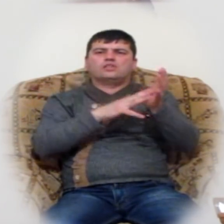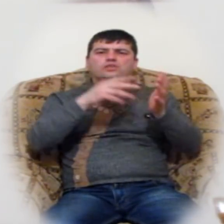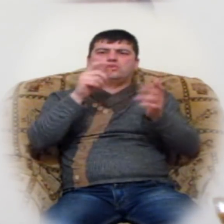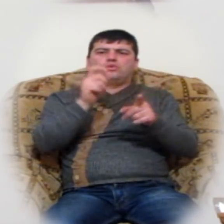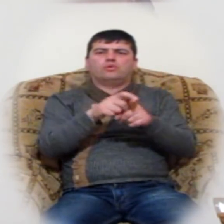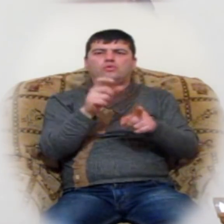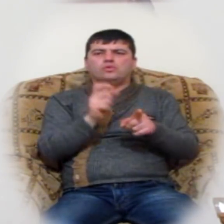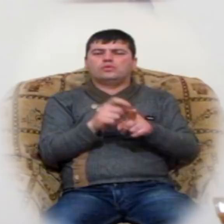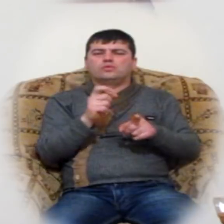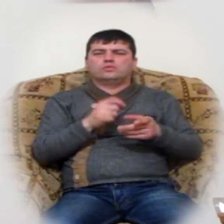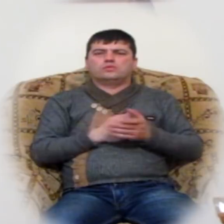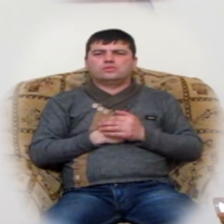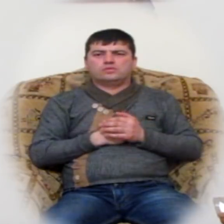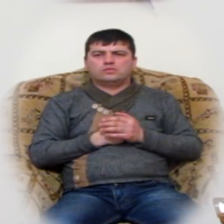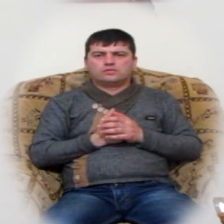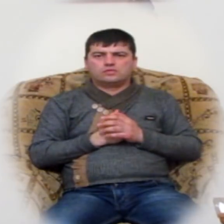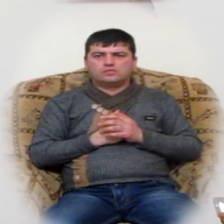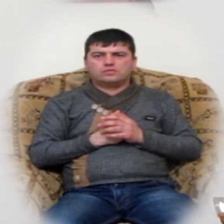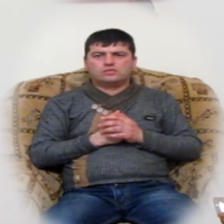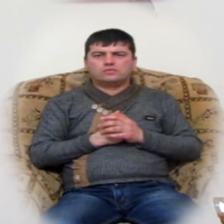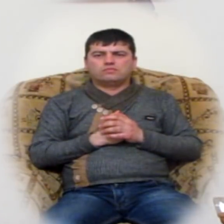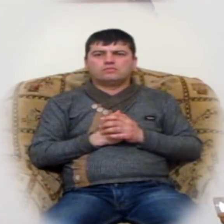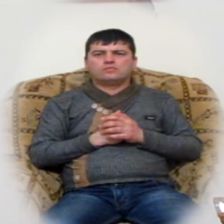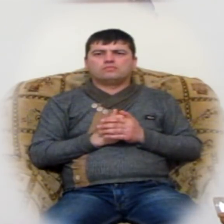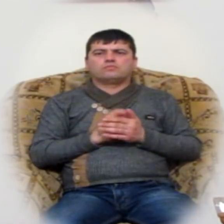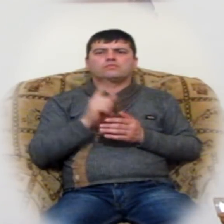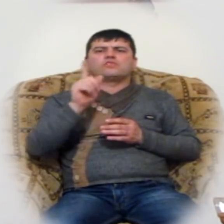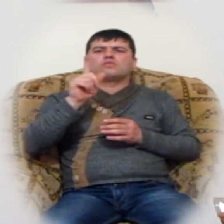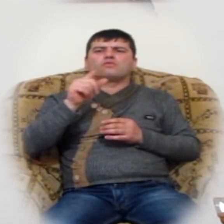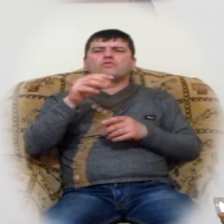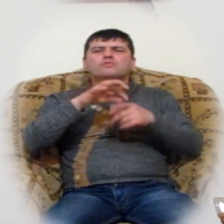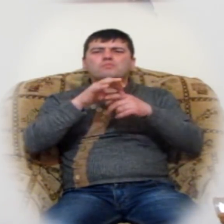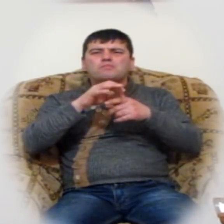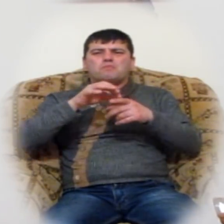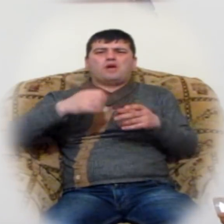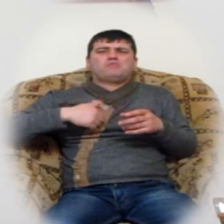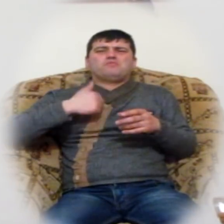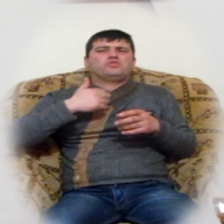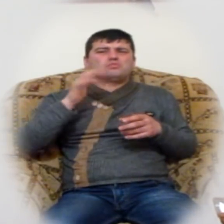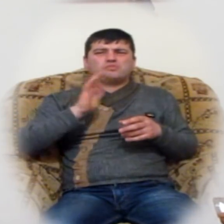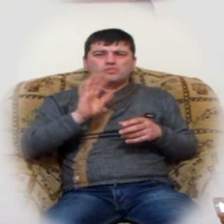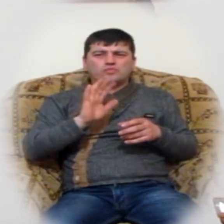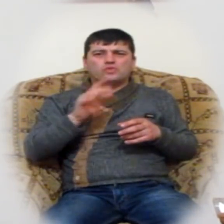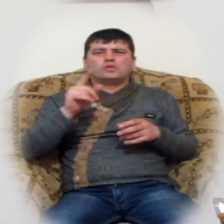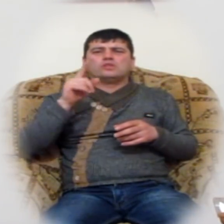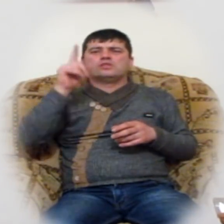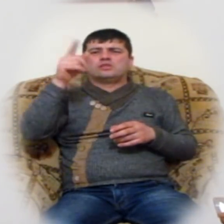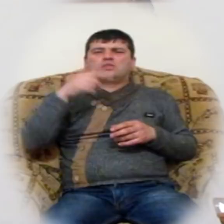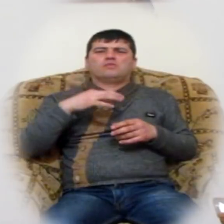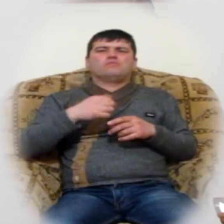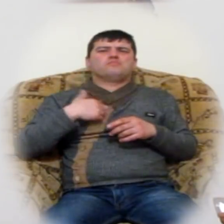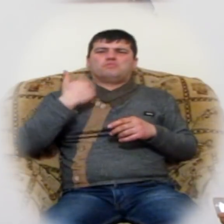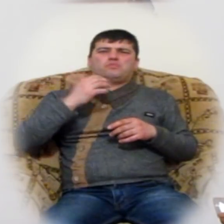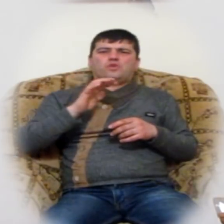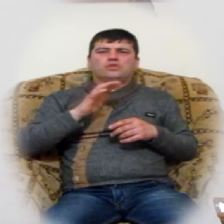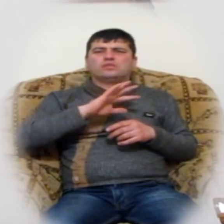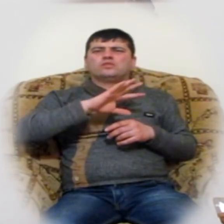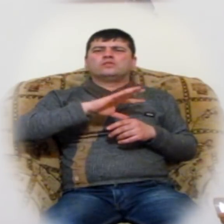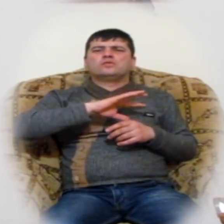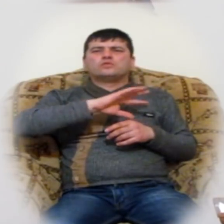։ Որպիսի ոչ մի մարմին չպարտեն նա նրա արջև և դուք նրանից եք Հիսուս